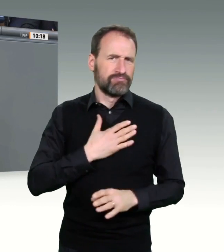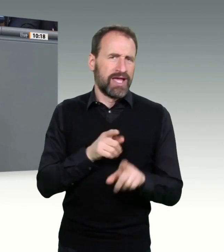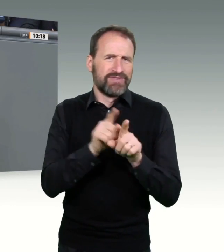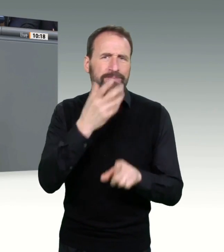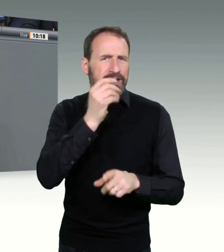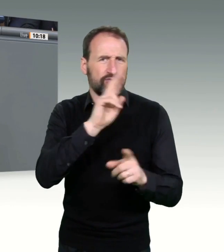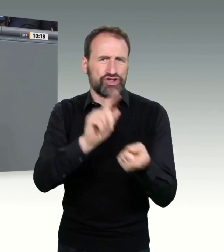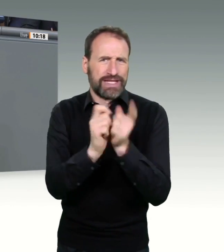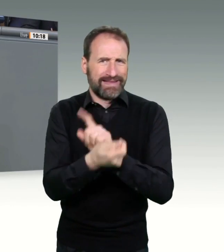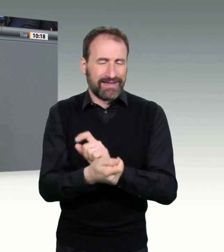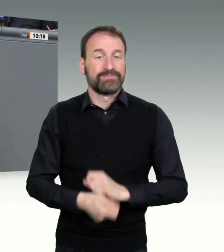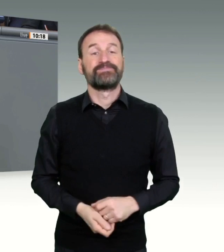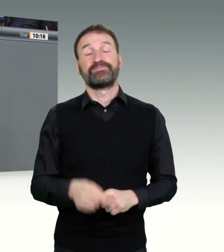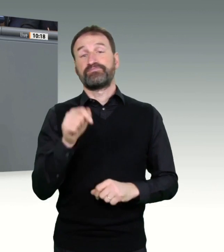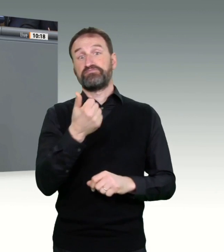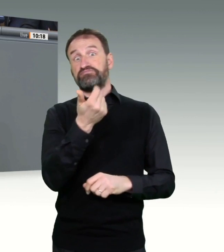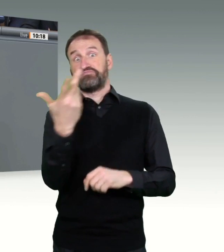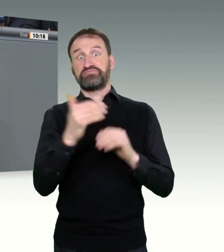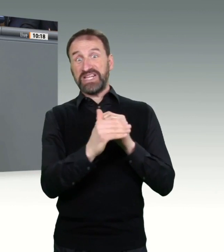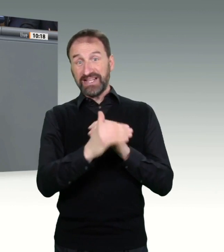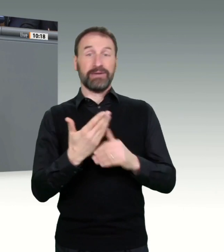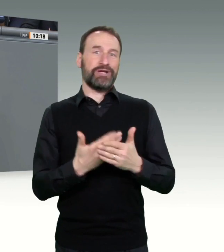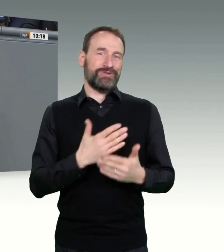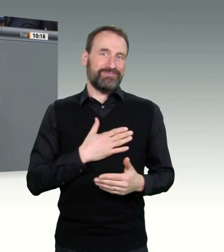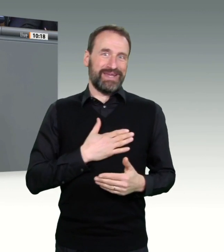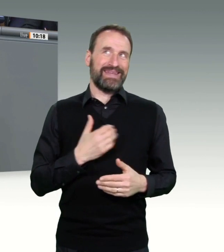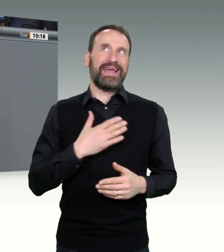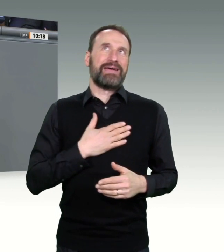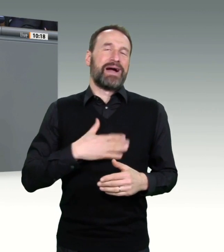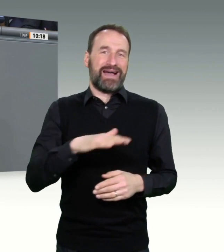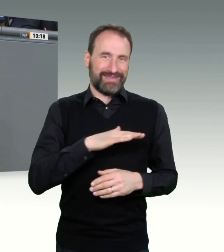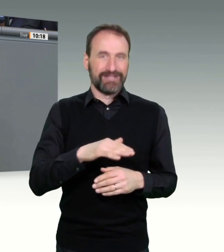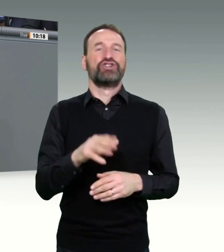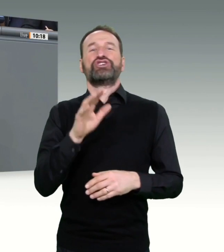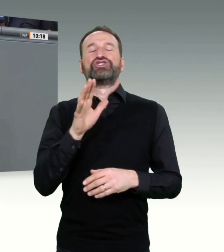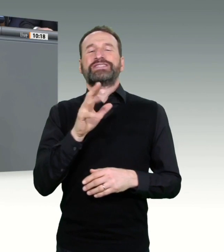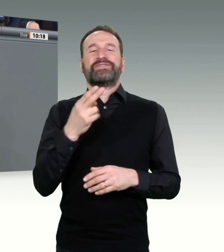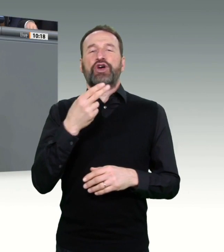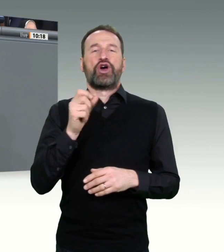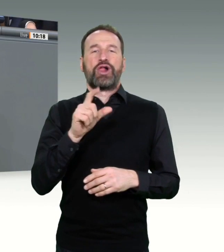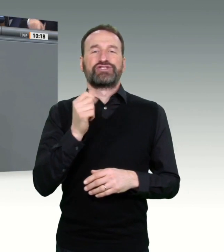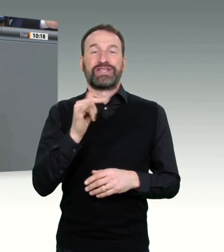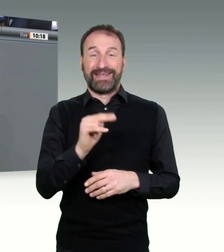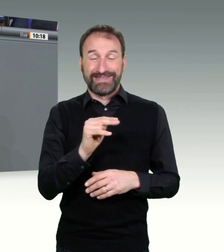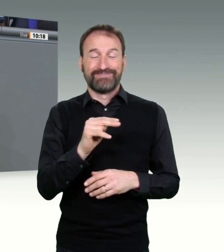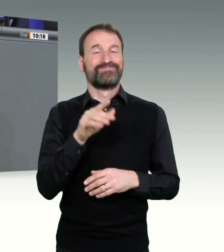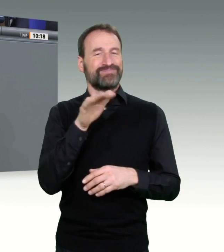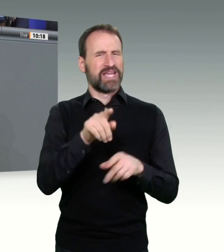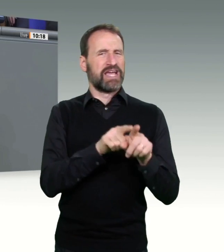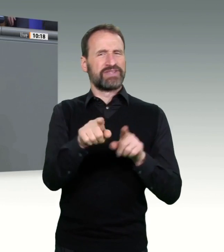Heimatbundesland Schleswig-Holstein, läuft es mit dem liberalen Gesundheitsminister Heiner Garg sehr gut. In anderen